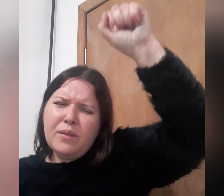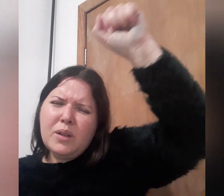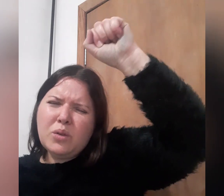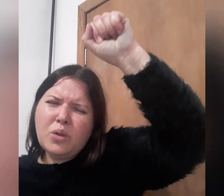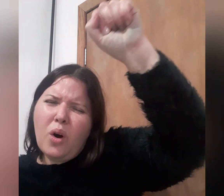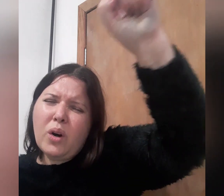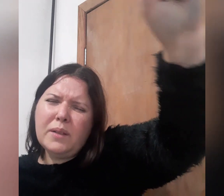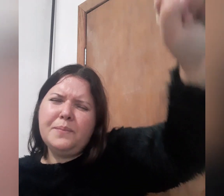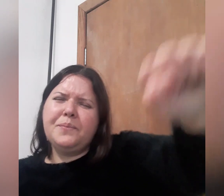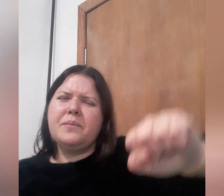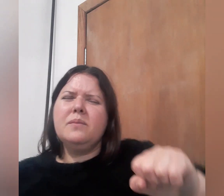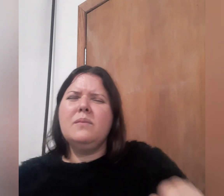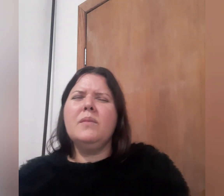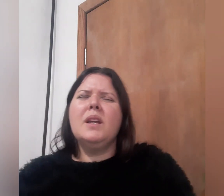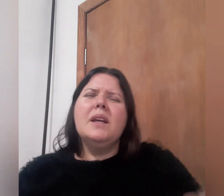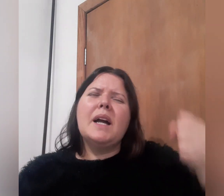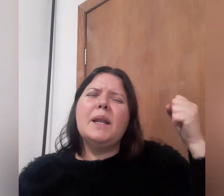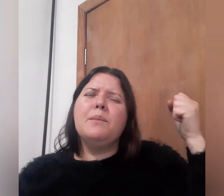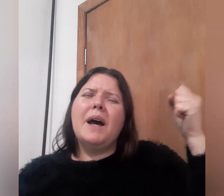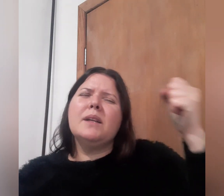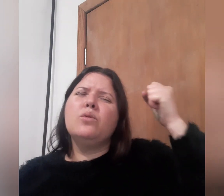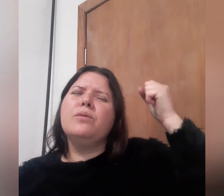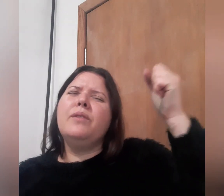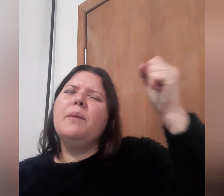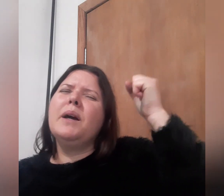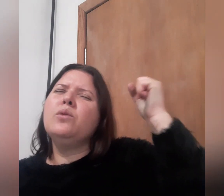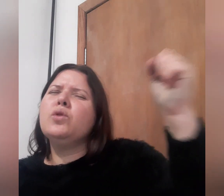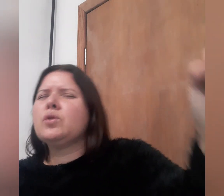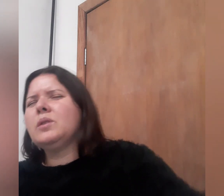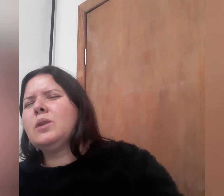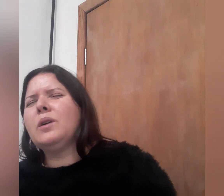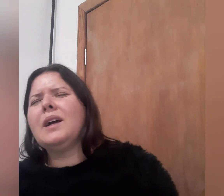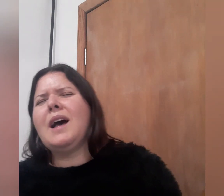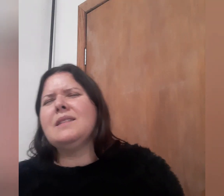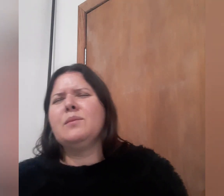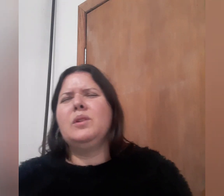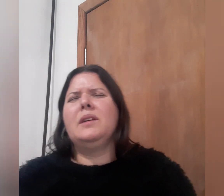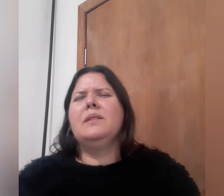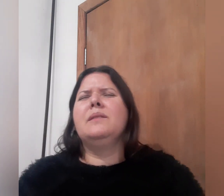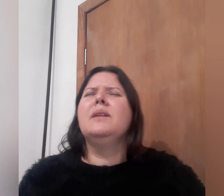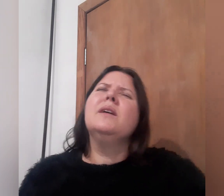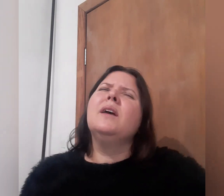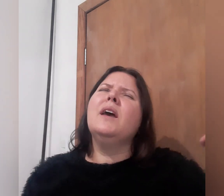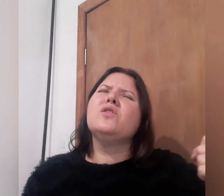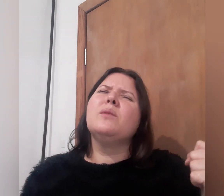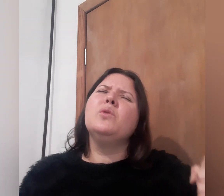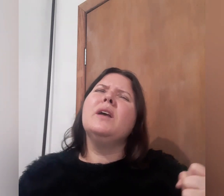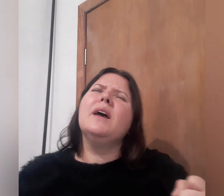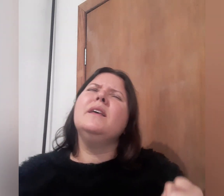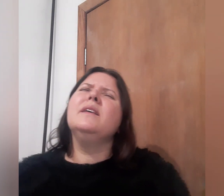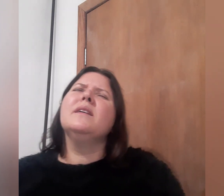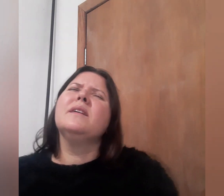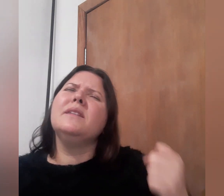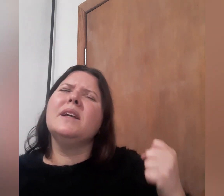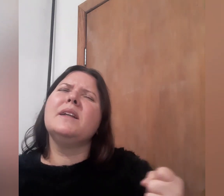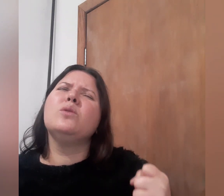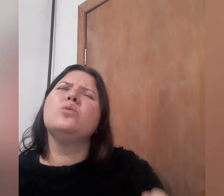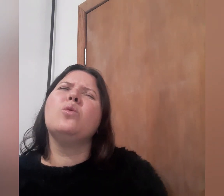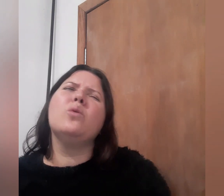vitória, carimbada com V maiúsculo na tua casa, mulher. Esta mulher aí que decretou